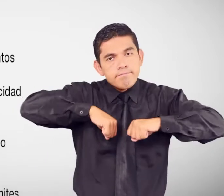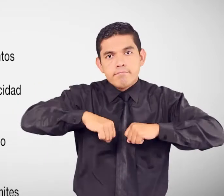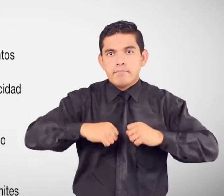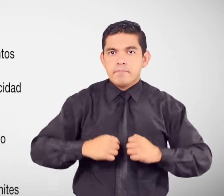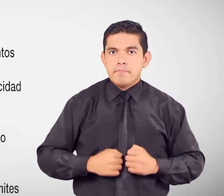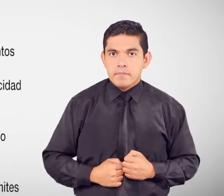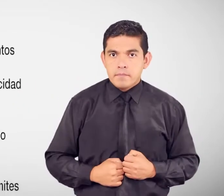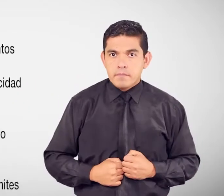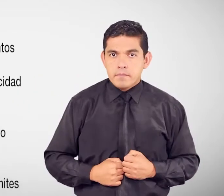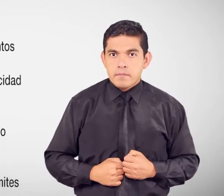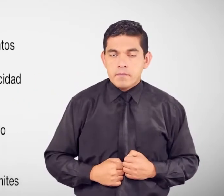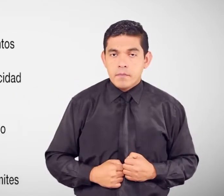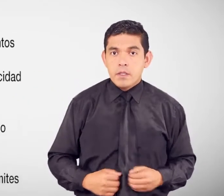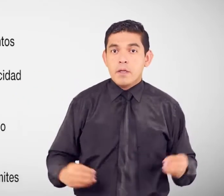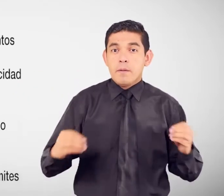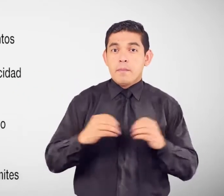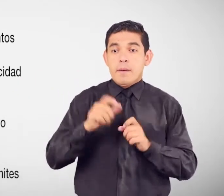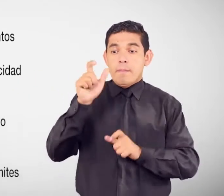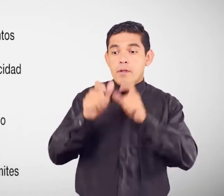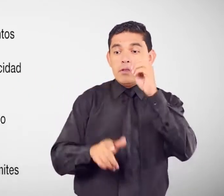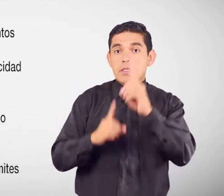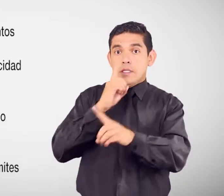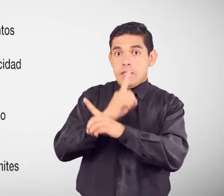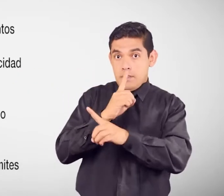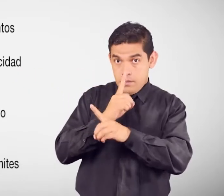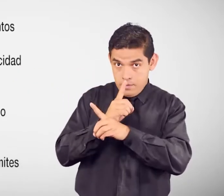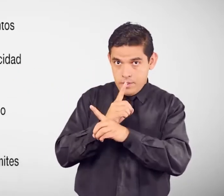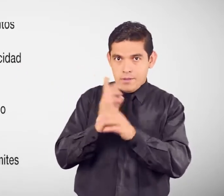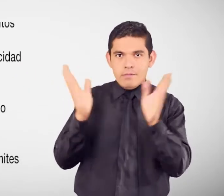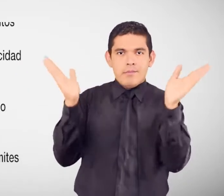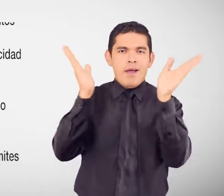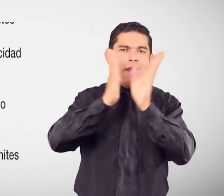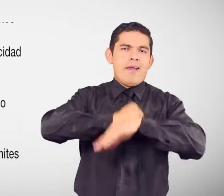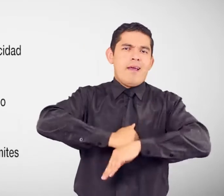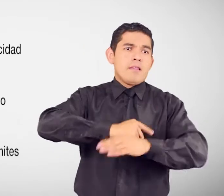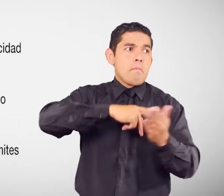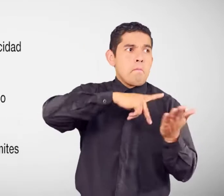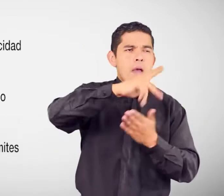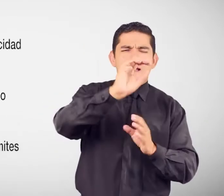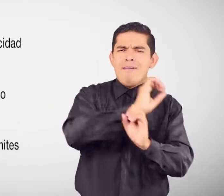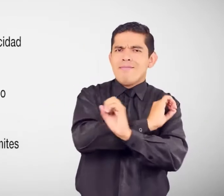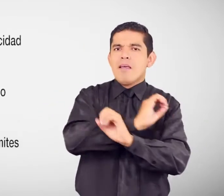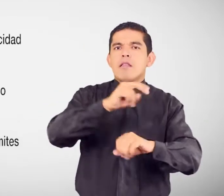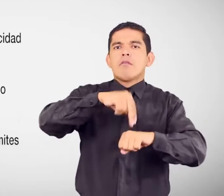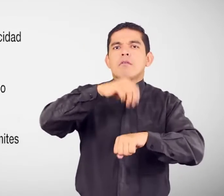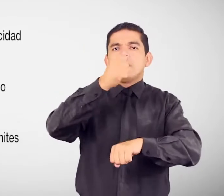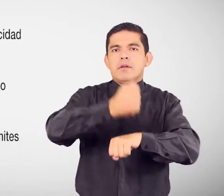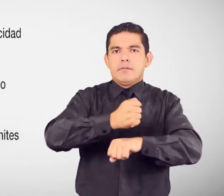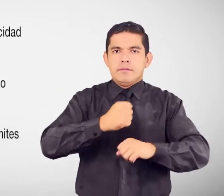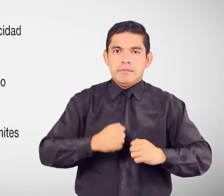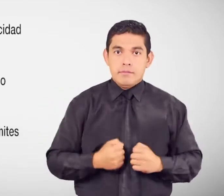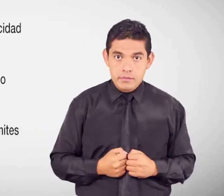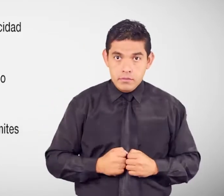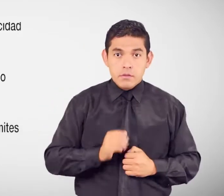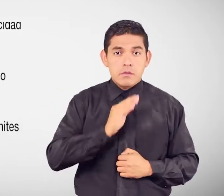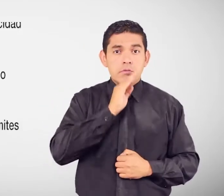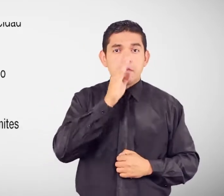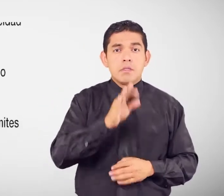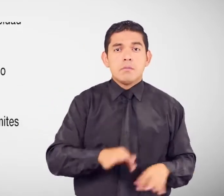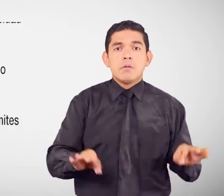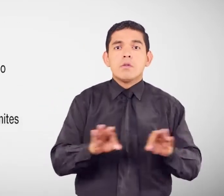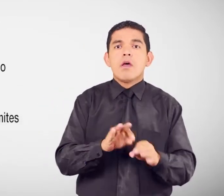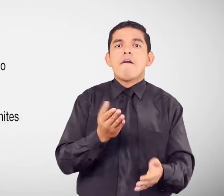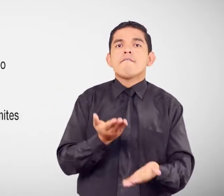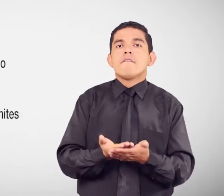Las personas con discapacidad Están exentas al pago de las tarifas notariales Siempre deben darte una factura con